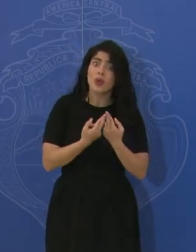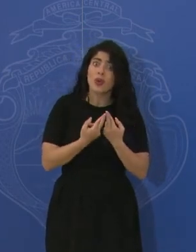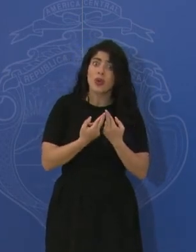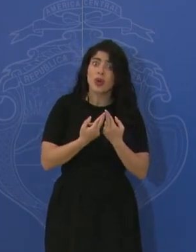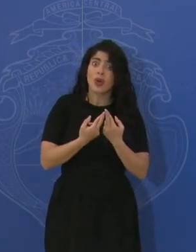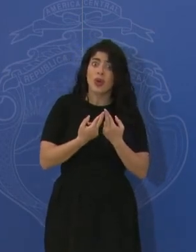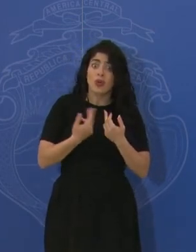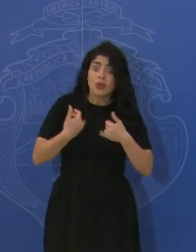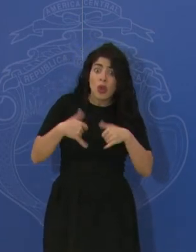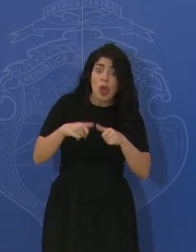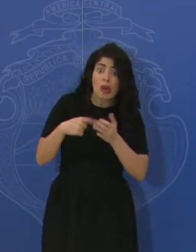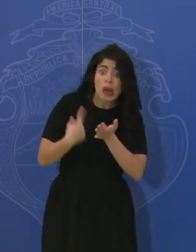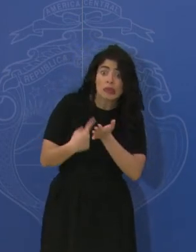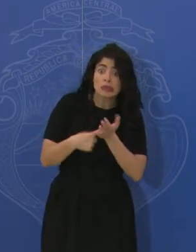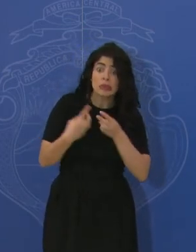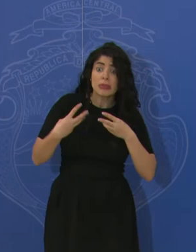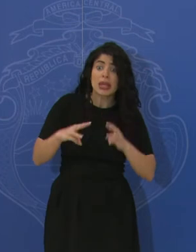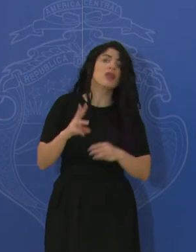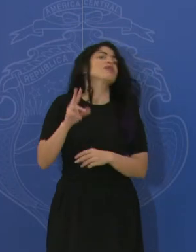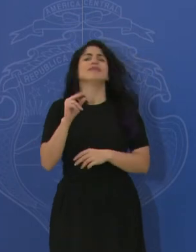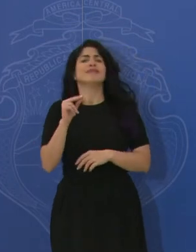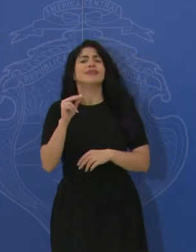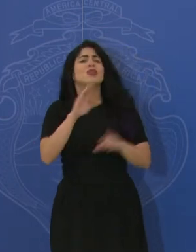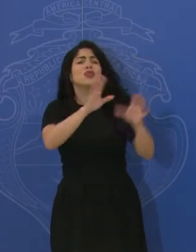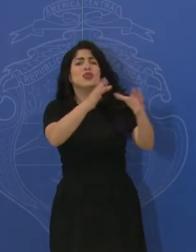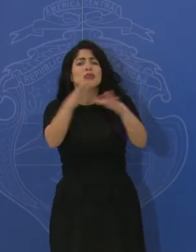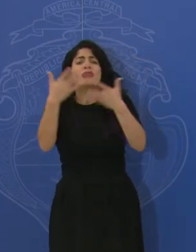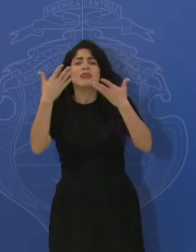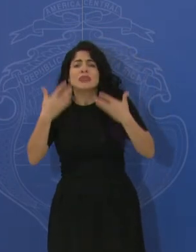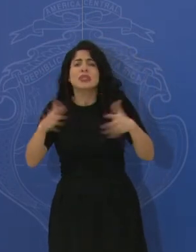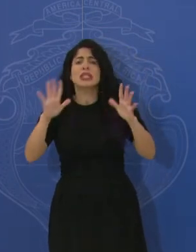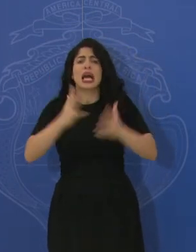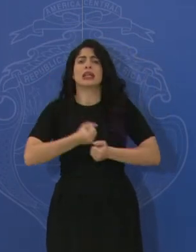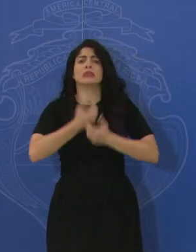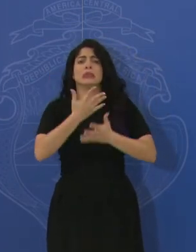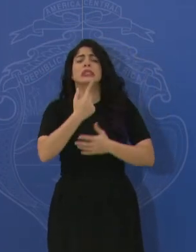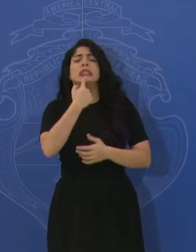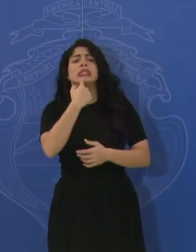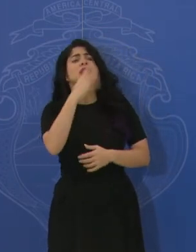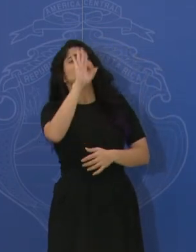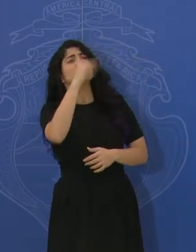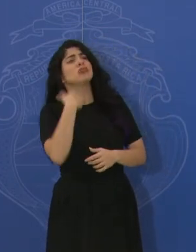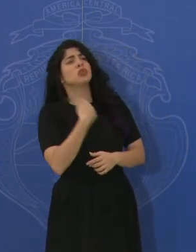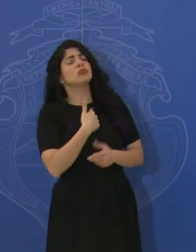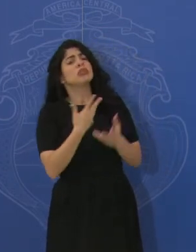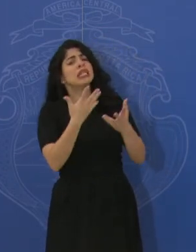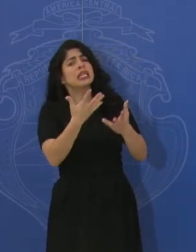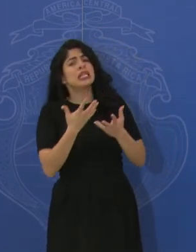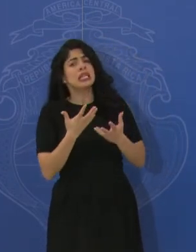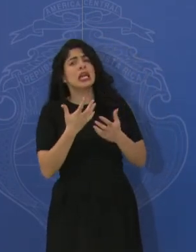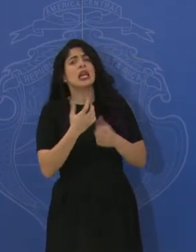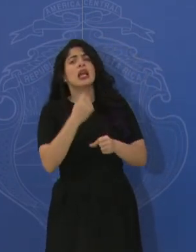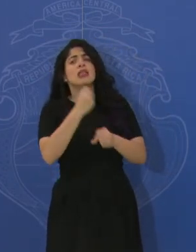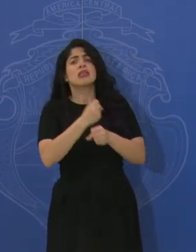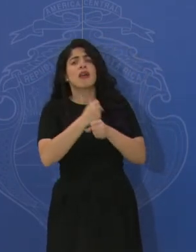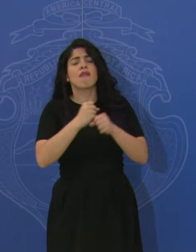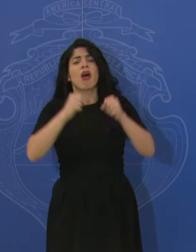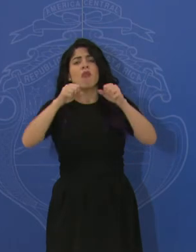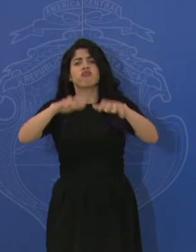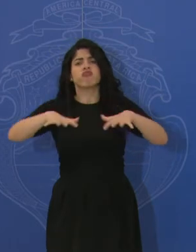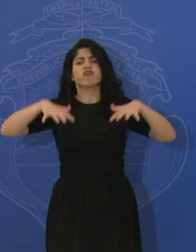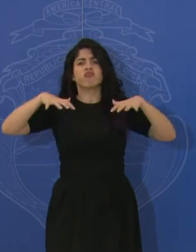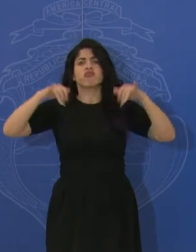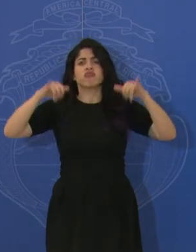estuviéramos poniendo de acuerdo sobre la metodología. Los sectores ya se expresaron diciendo que querían que se trabajara en plenarias,